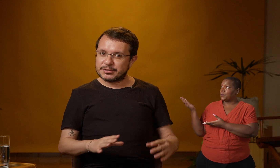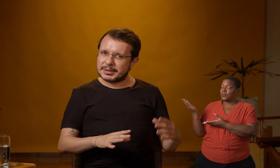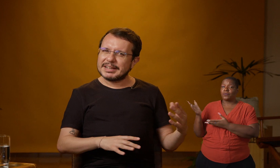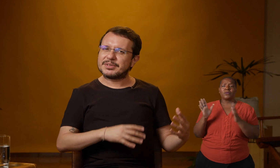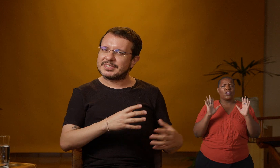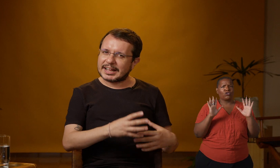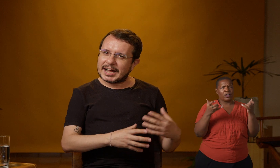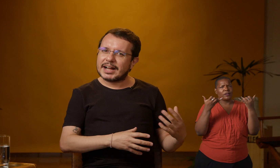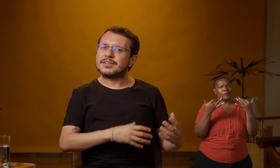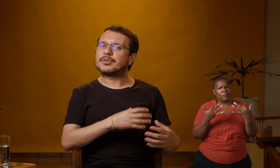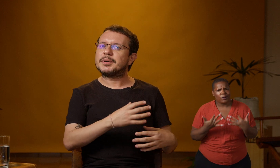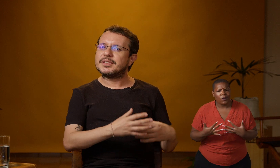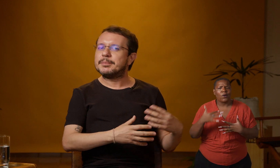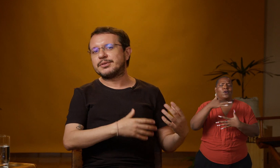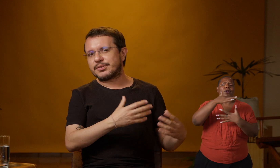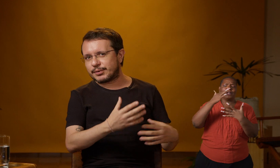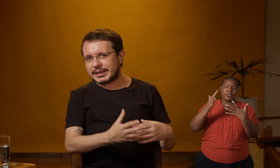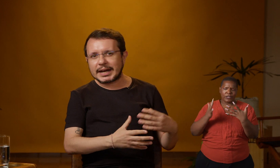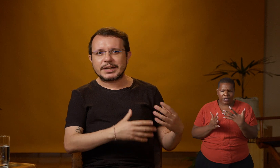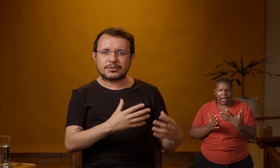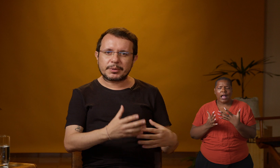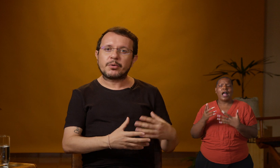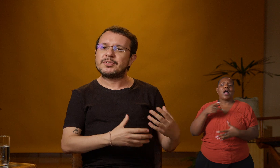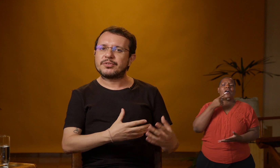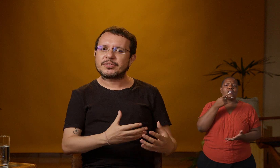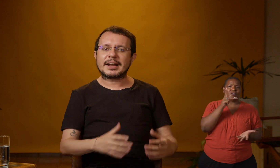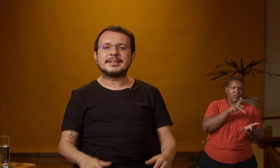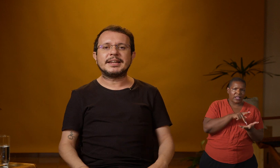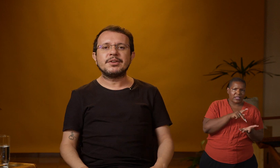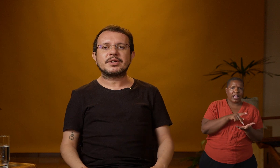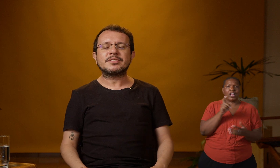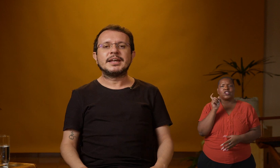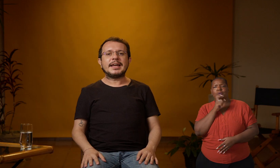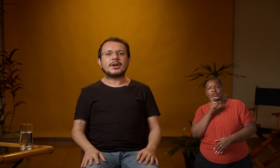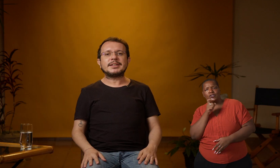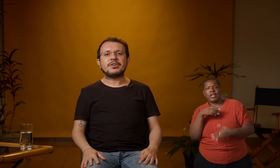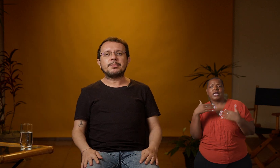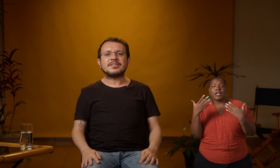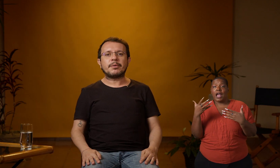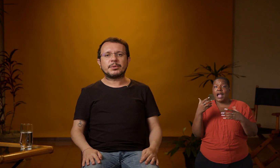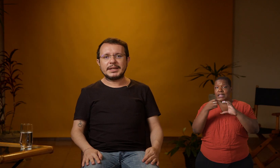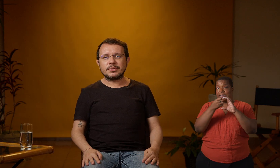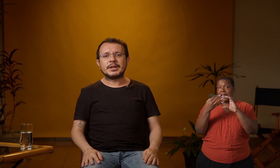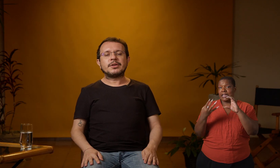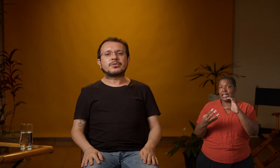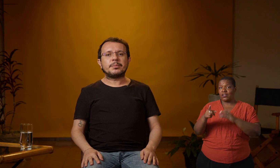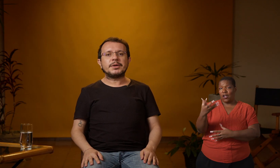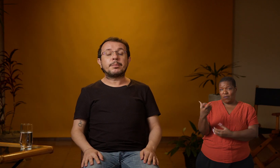sobre língua de sinais, sobre mitos e verdades, sobre algumas de suas características, é hora da gente pensar um pouquinho sobre o